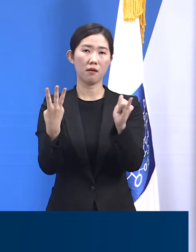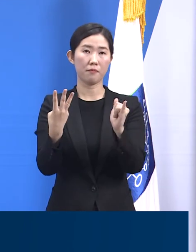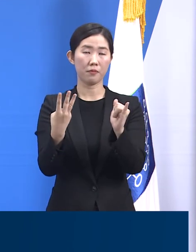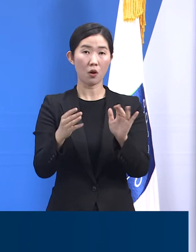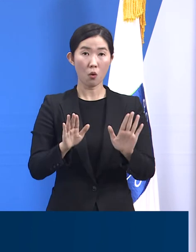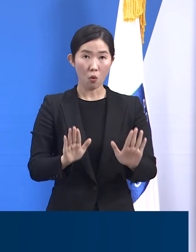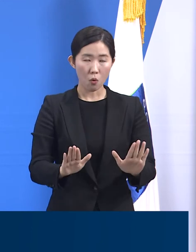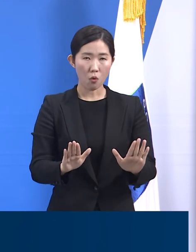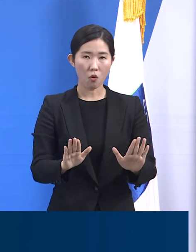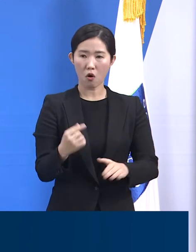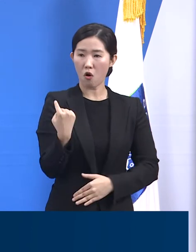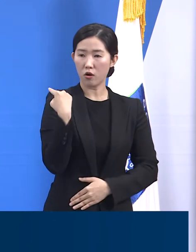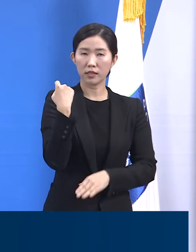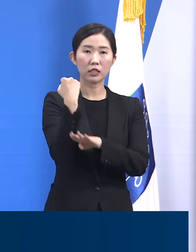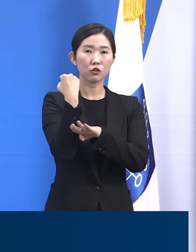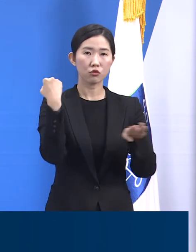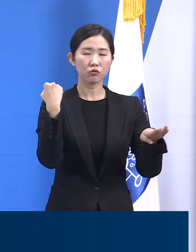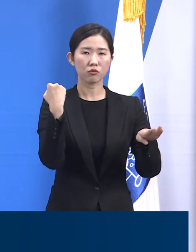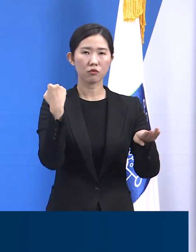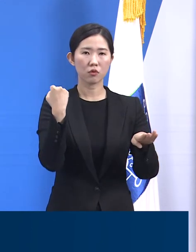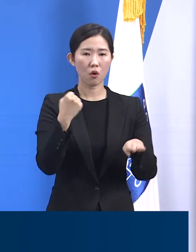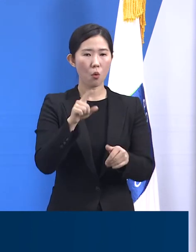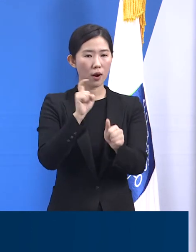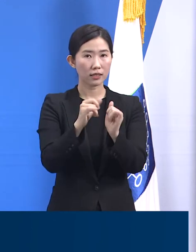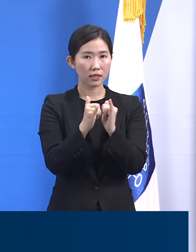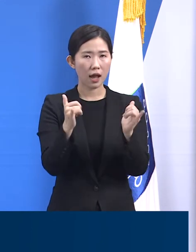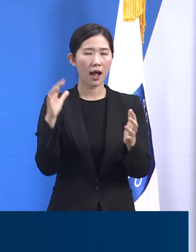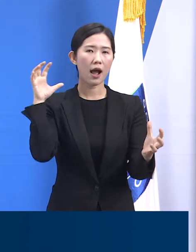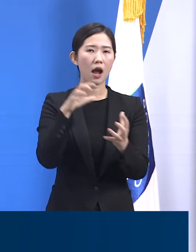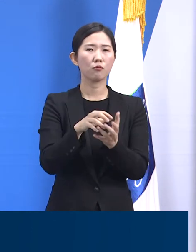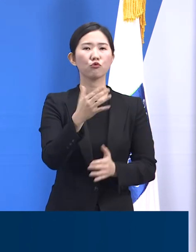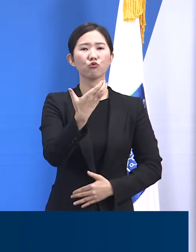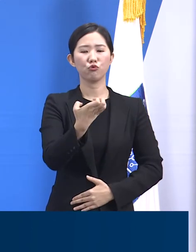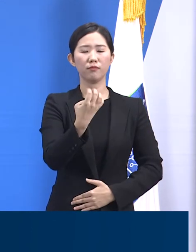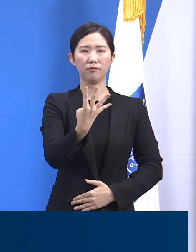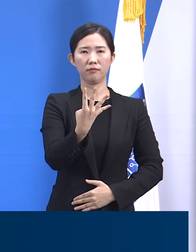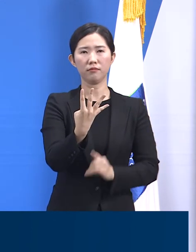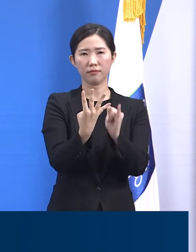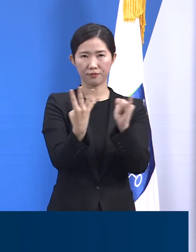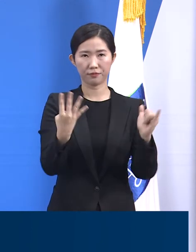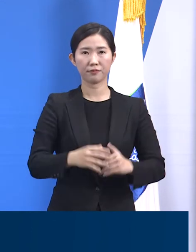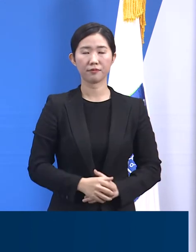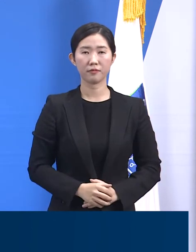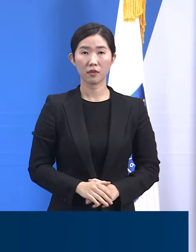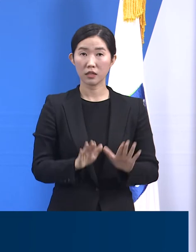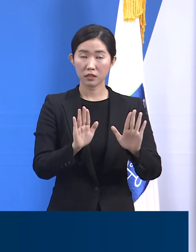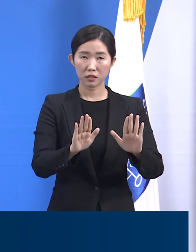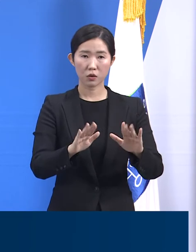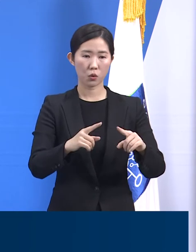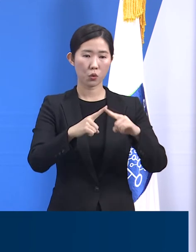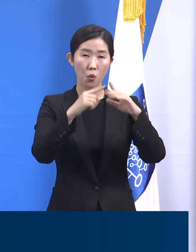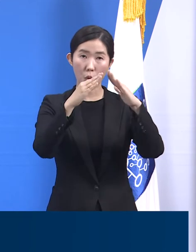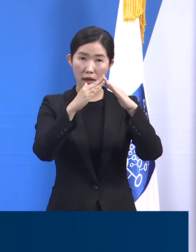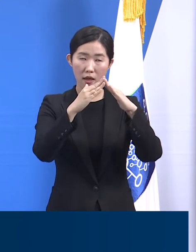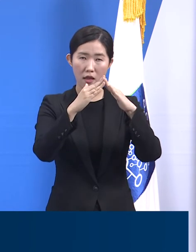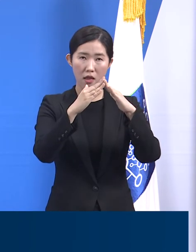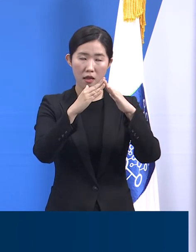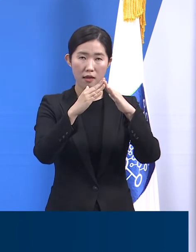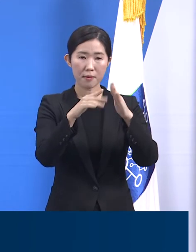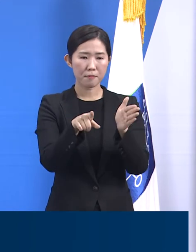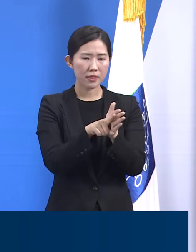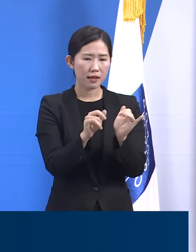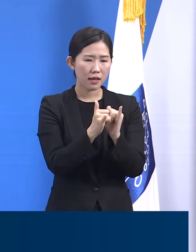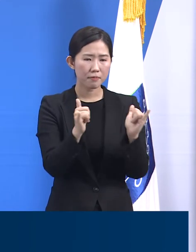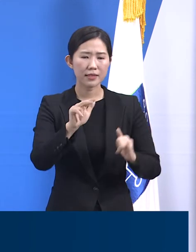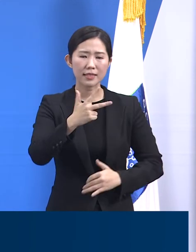확진자는 94명으로 확인되고 있습니다. 현재 그 교회 교인 778명의